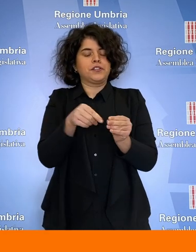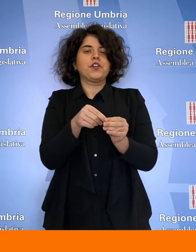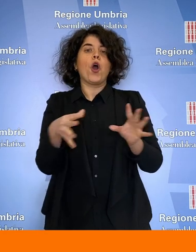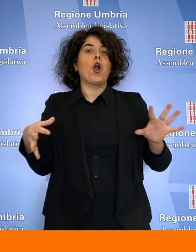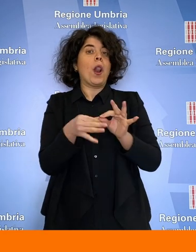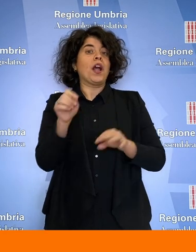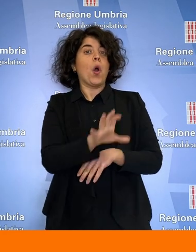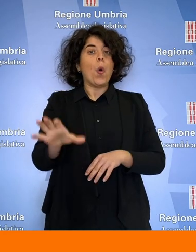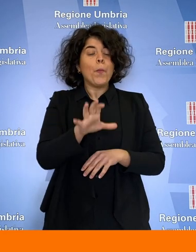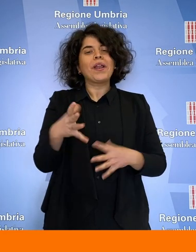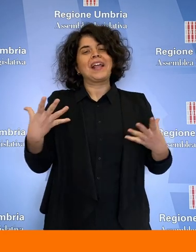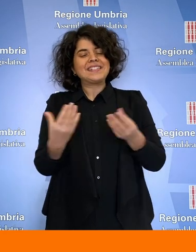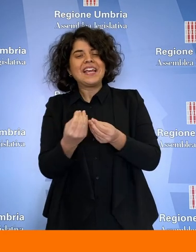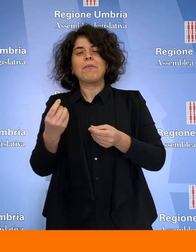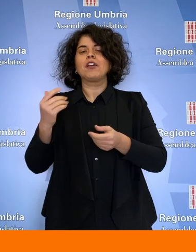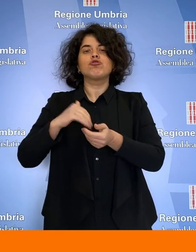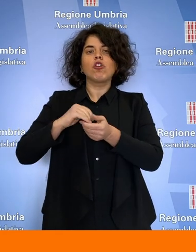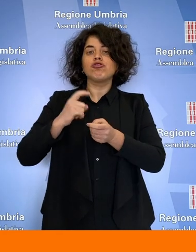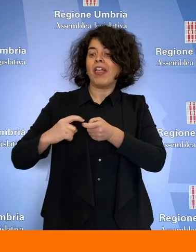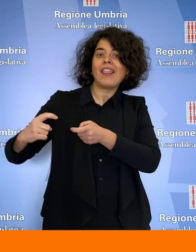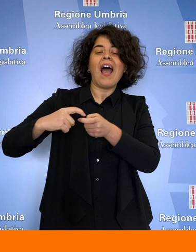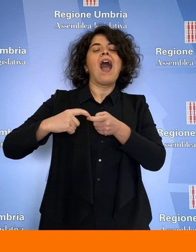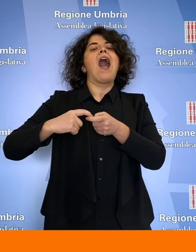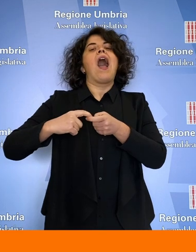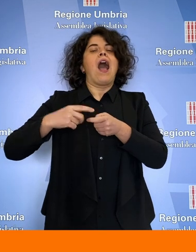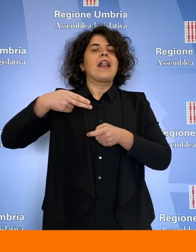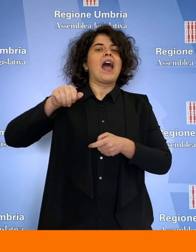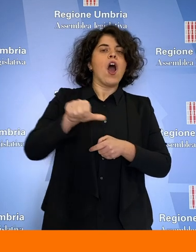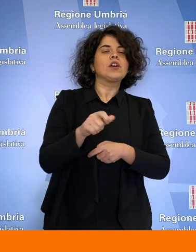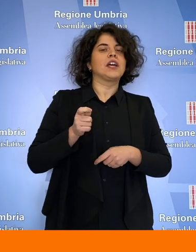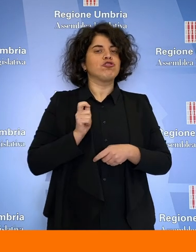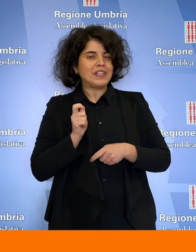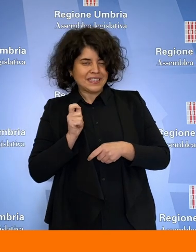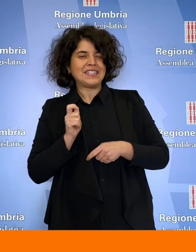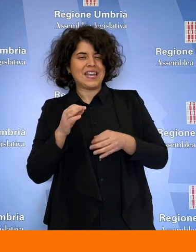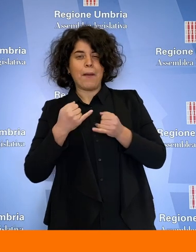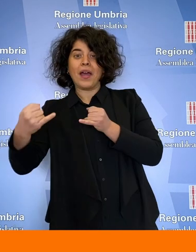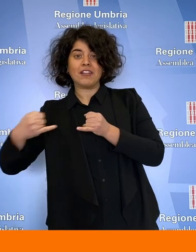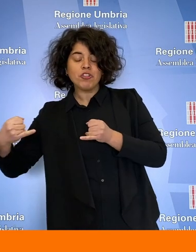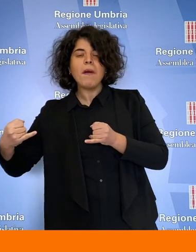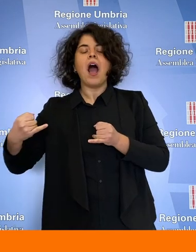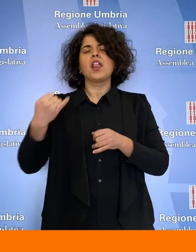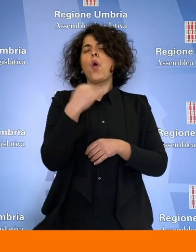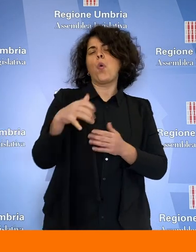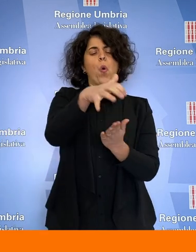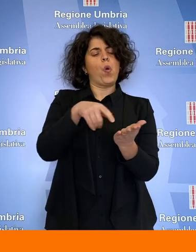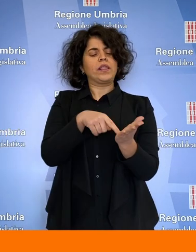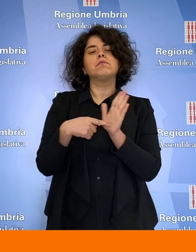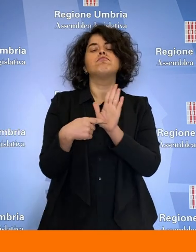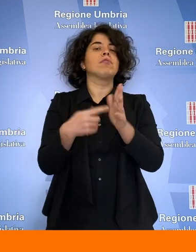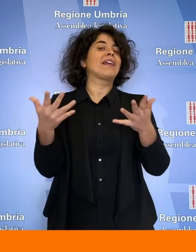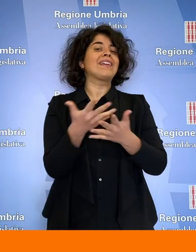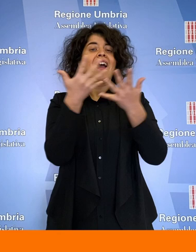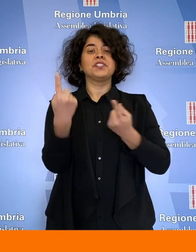con le società in house, le agenzie e le partecipate. È l'ultimo atto che porta ad avere un quadro chiaro della situazione